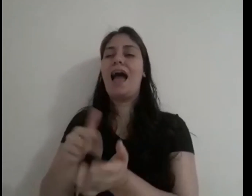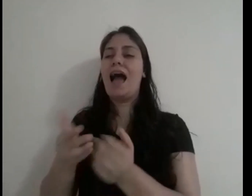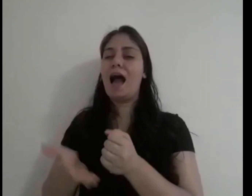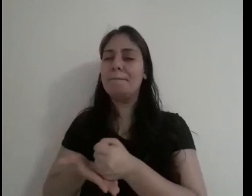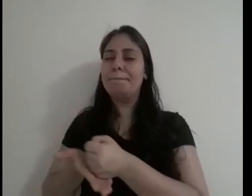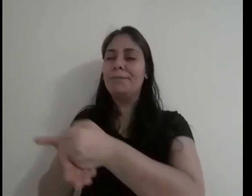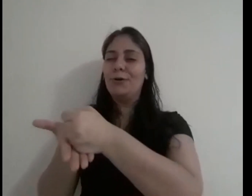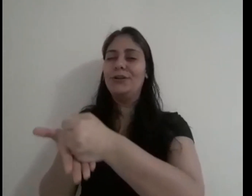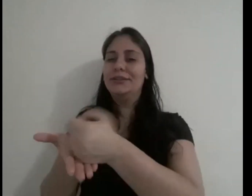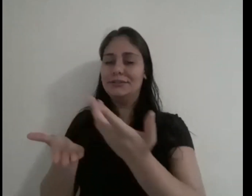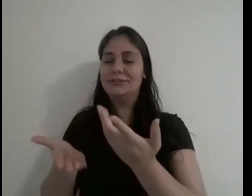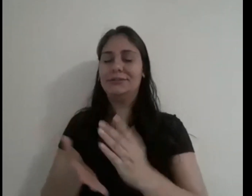apoiando-o.